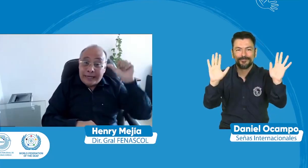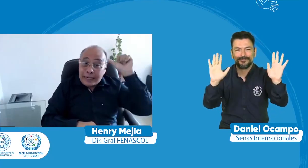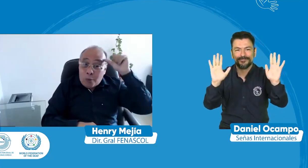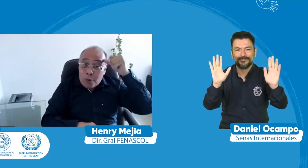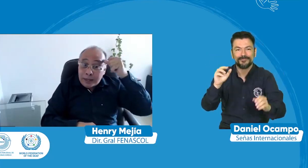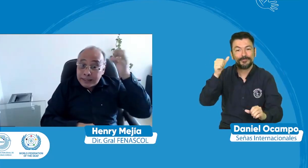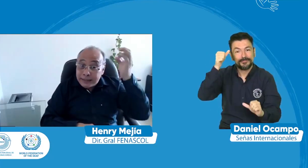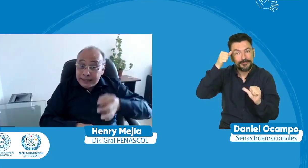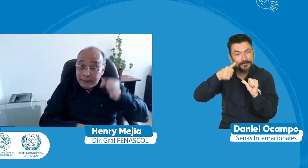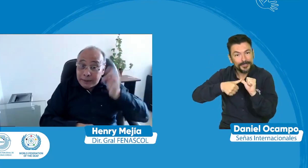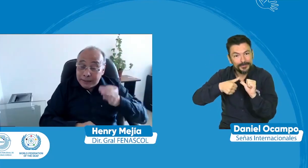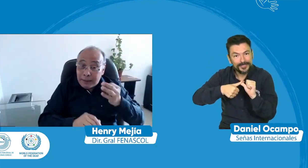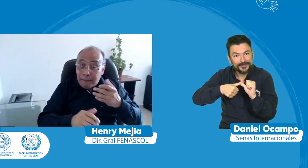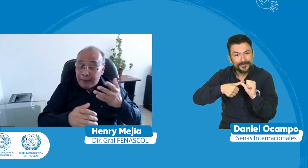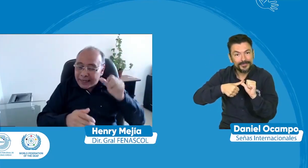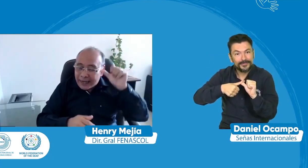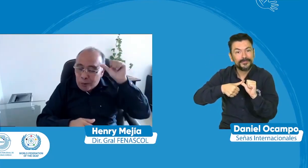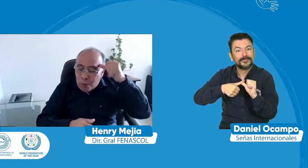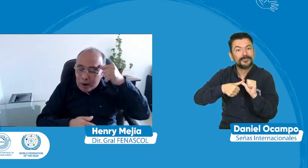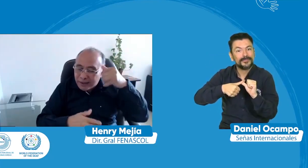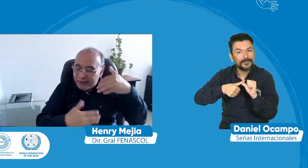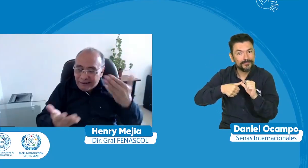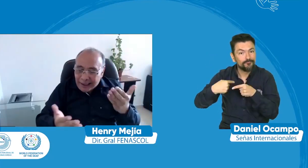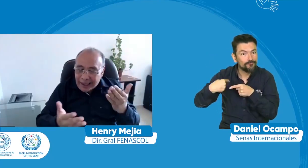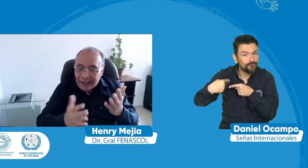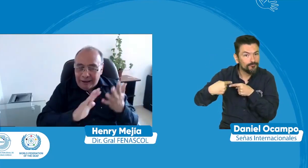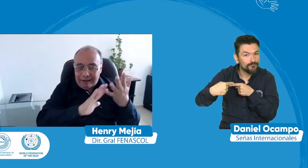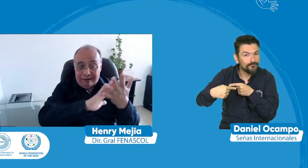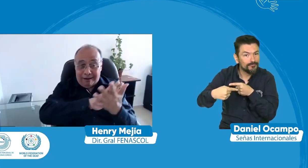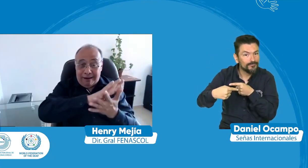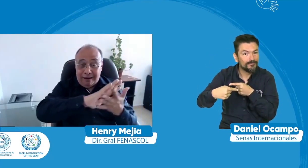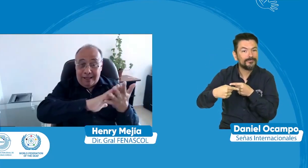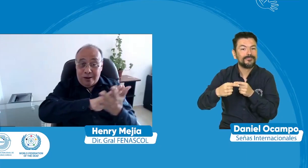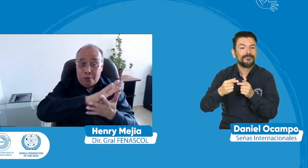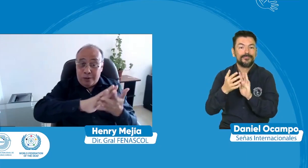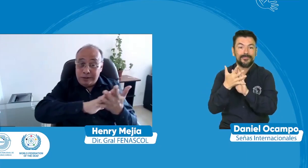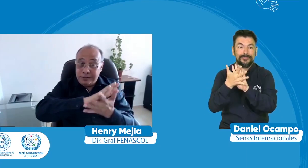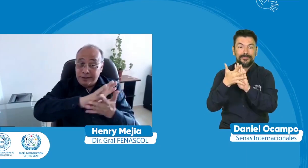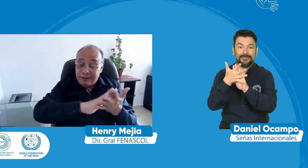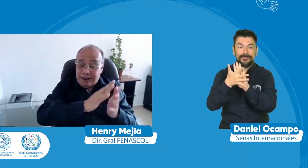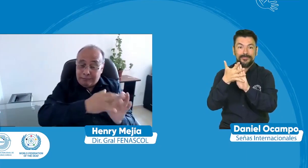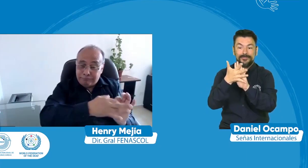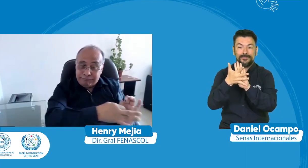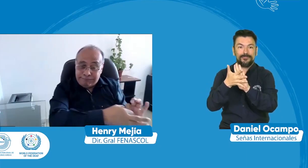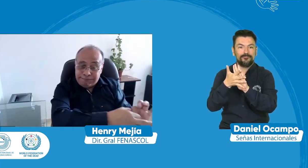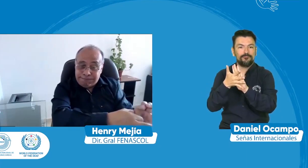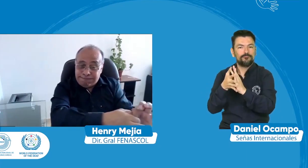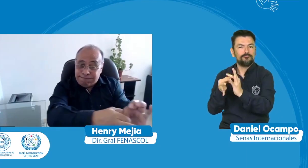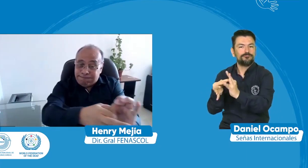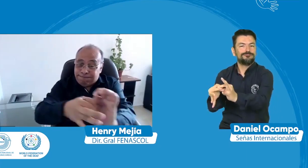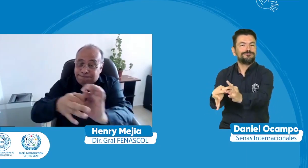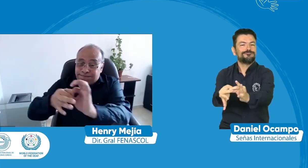y recuerden recuerden siempre que la lengua de señas nos une